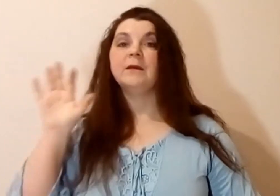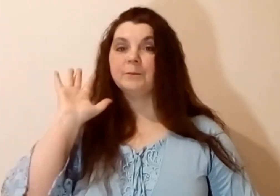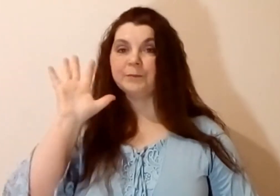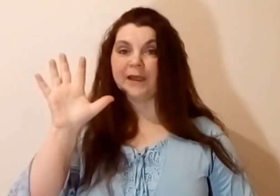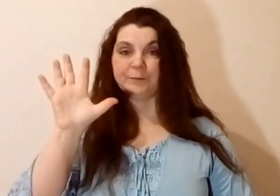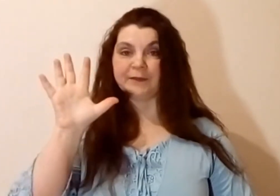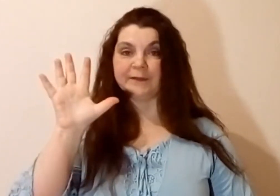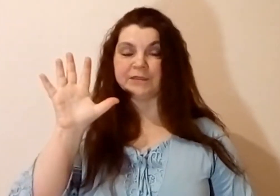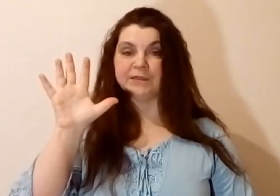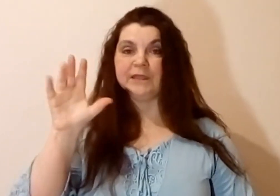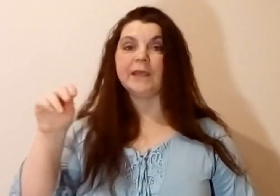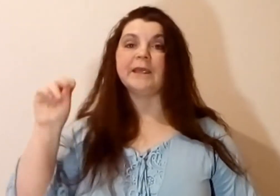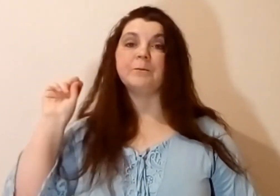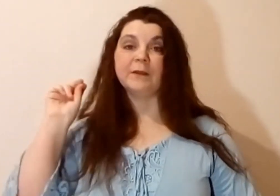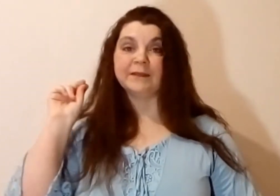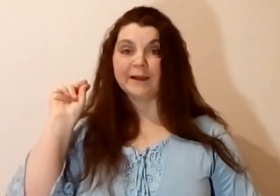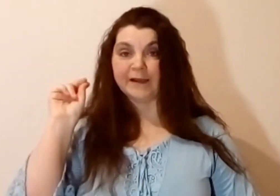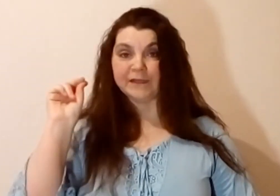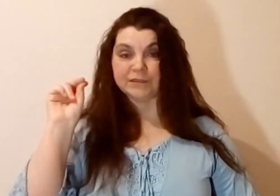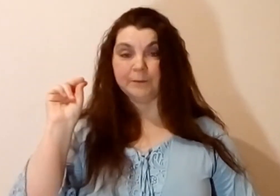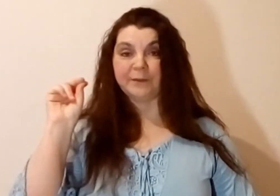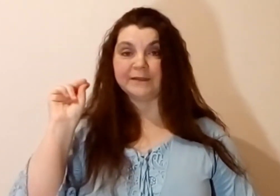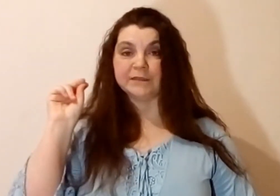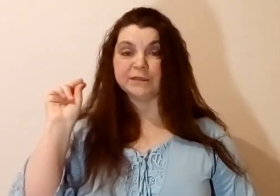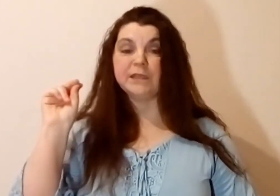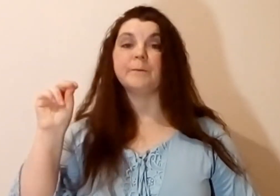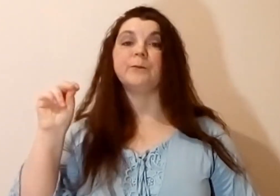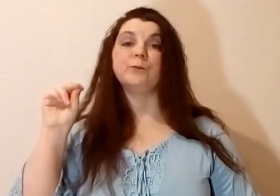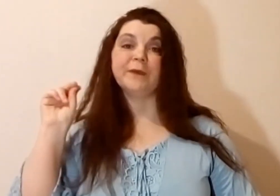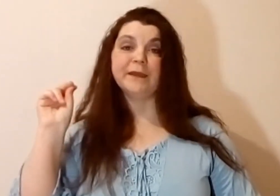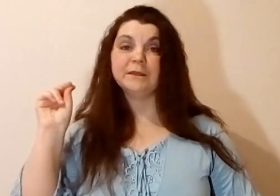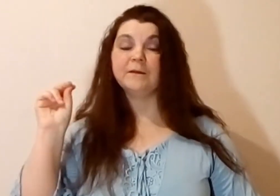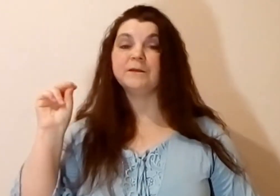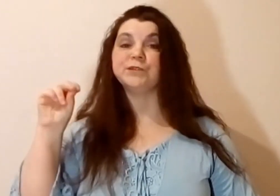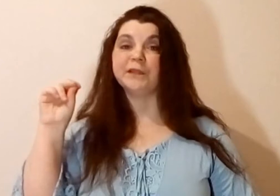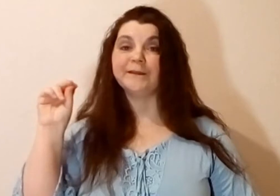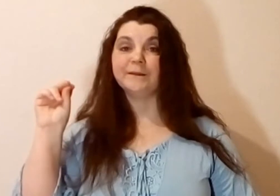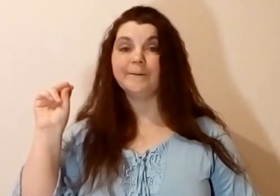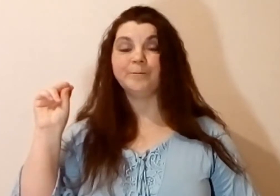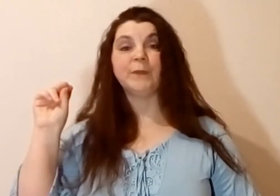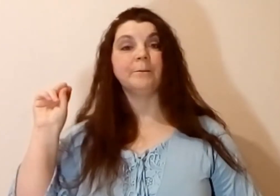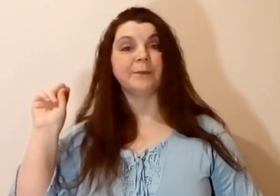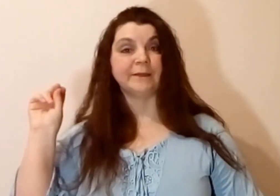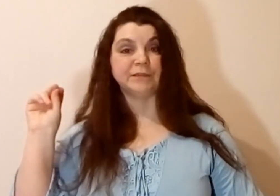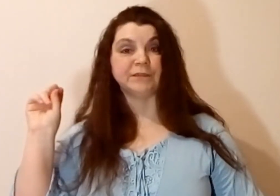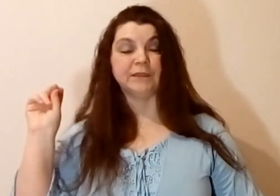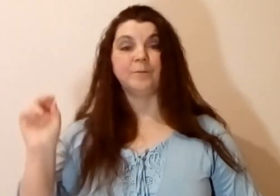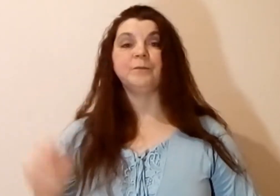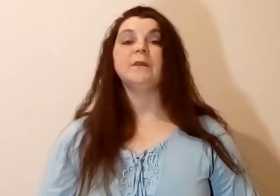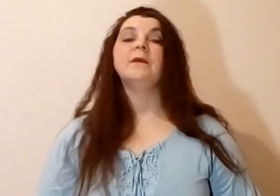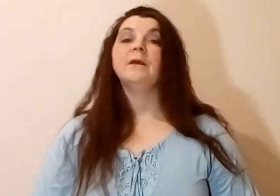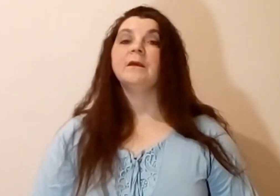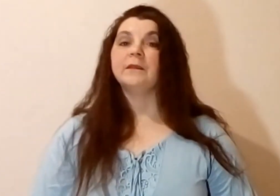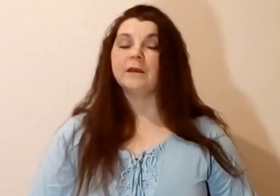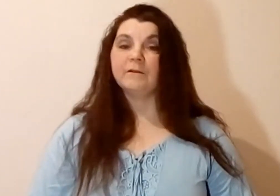Пять предложений и на каждое предложение по пять-шесть предложений. Я вам